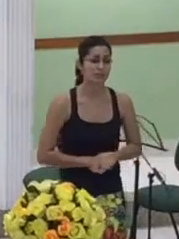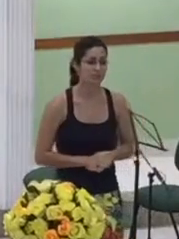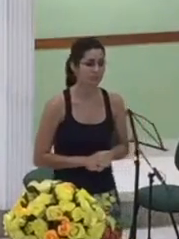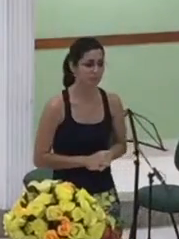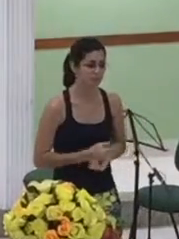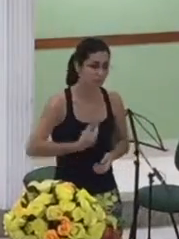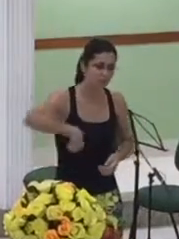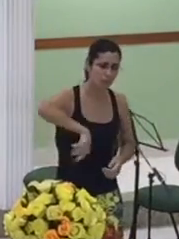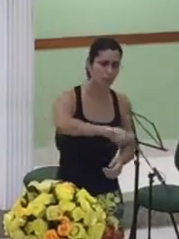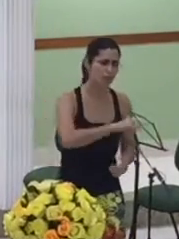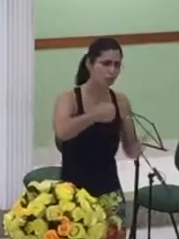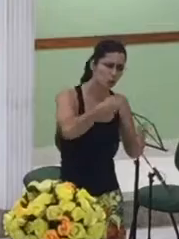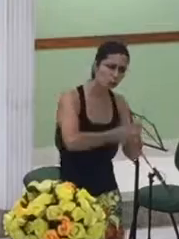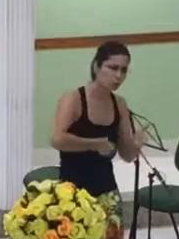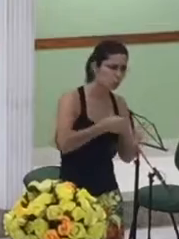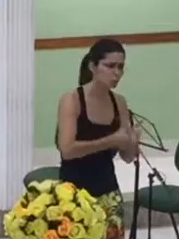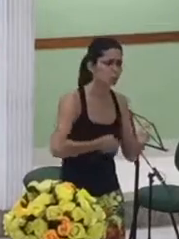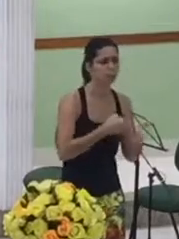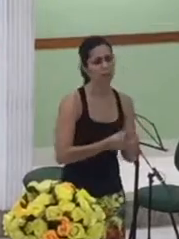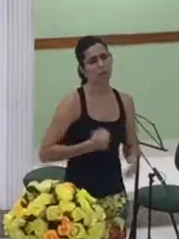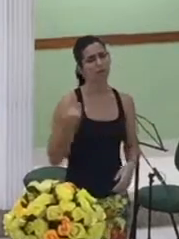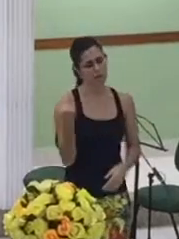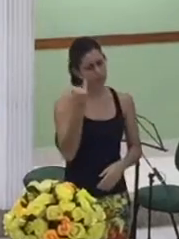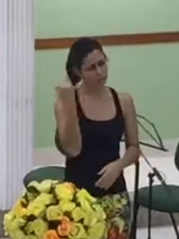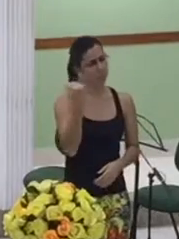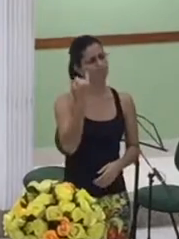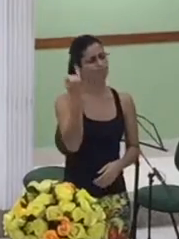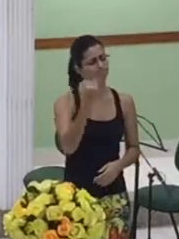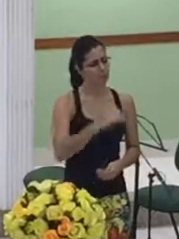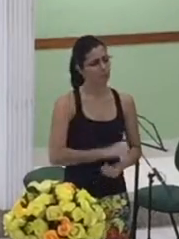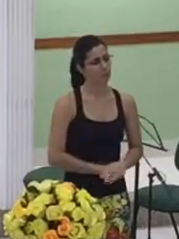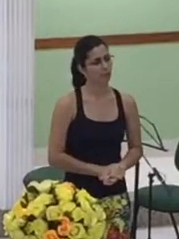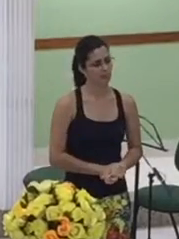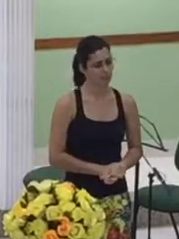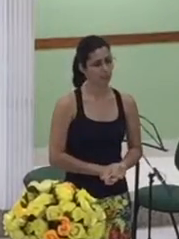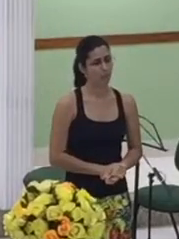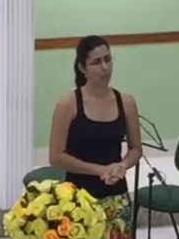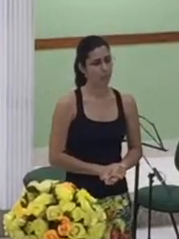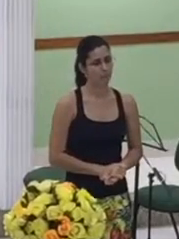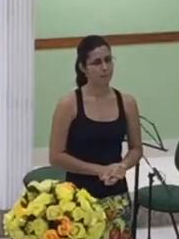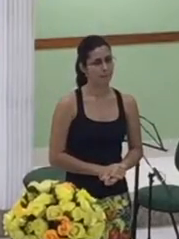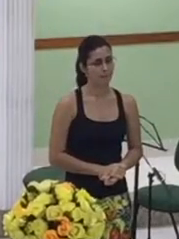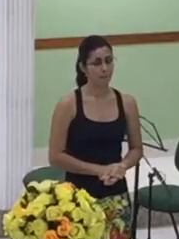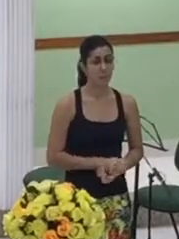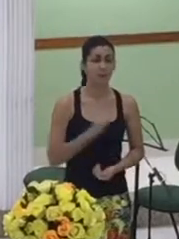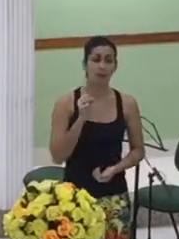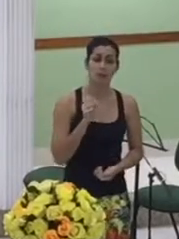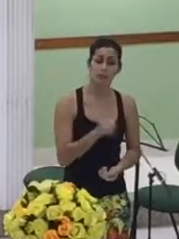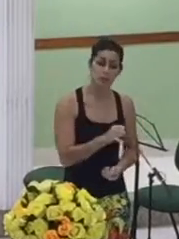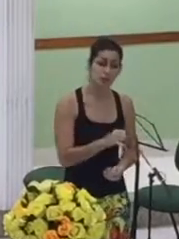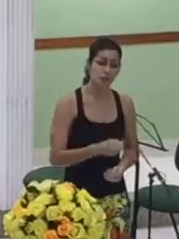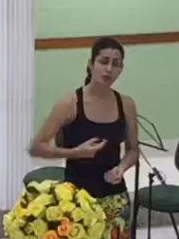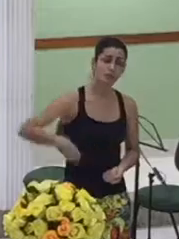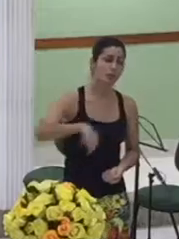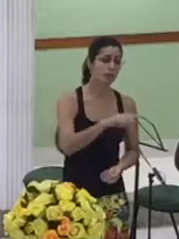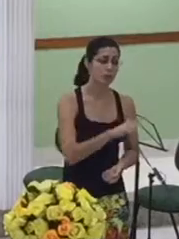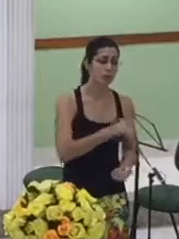não é em vão não é em vão se vocês de fato estiverem